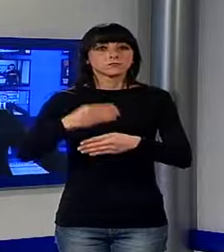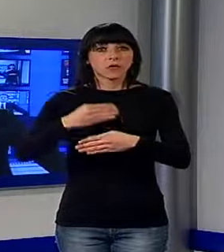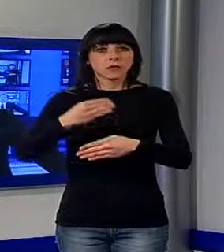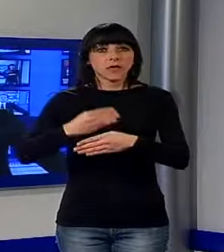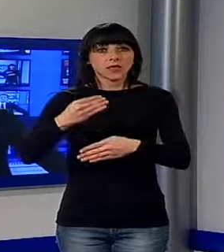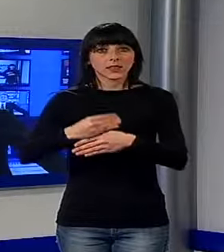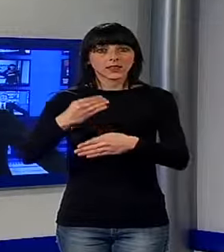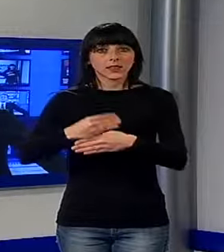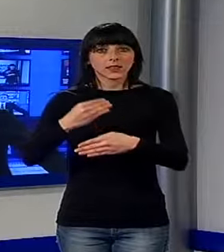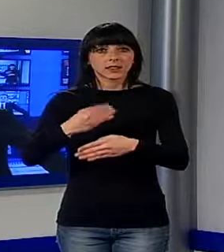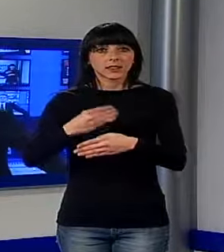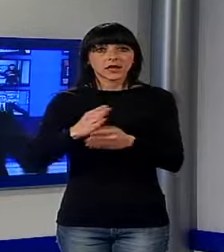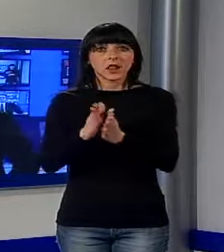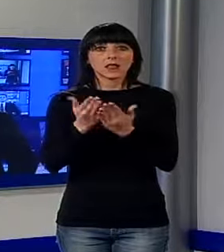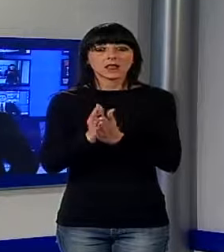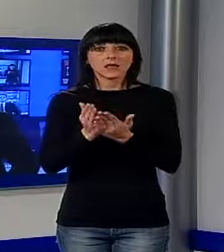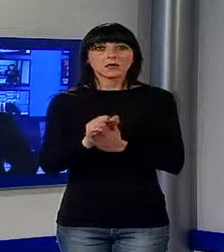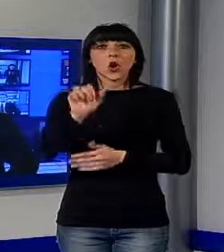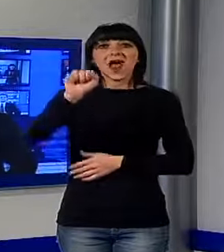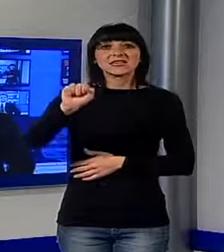libro di Alessandro Sesti.